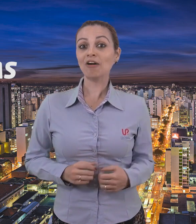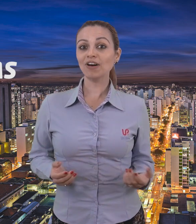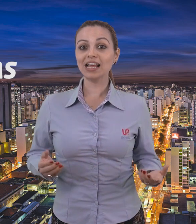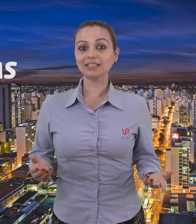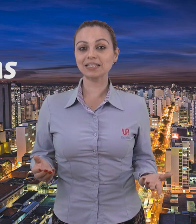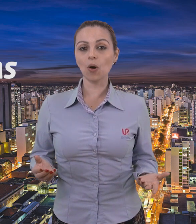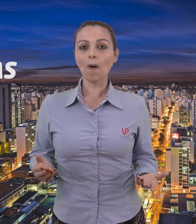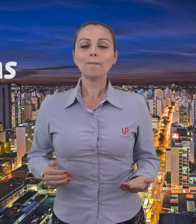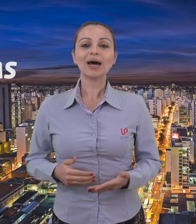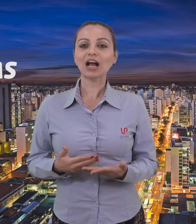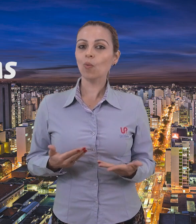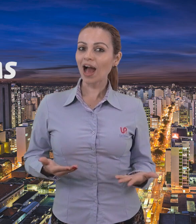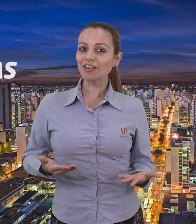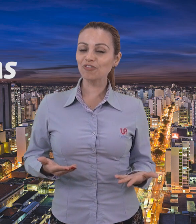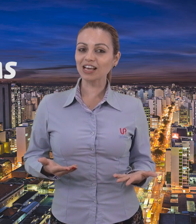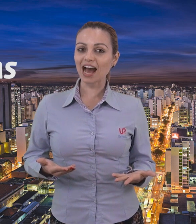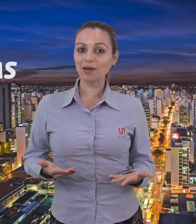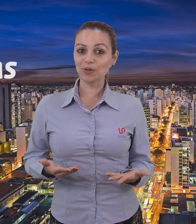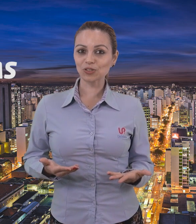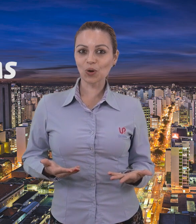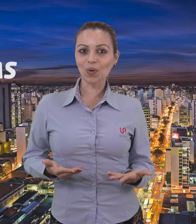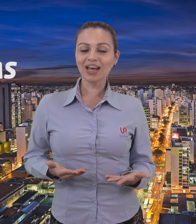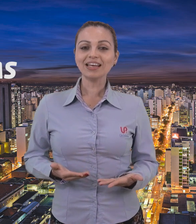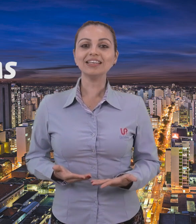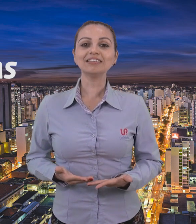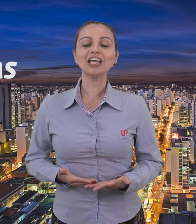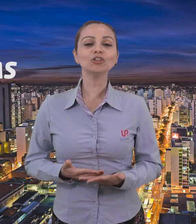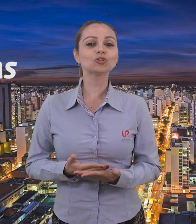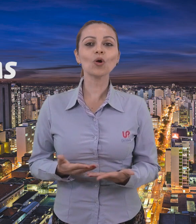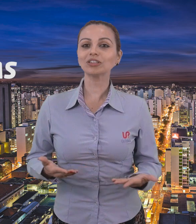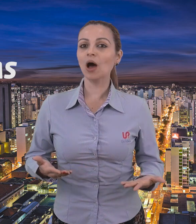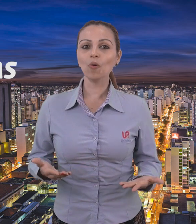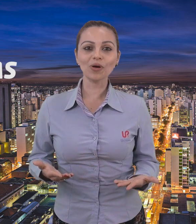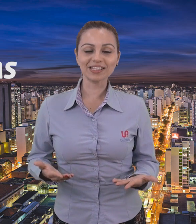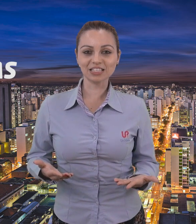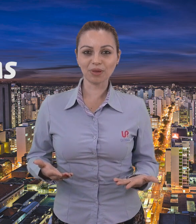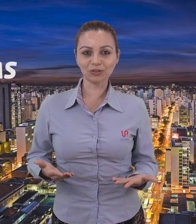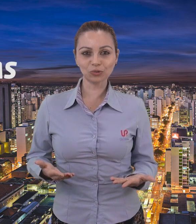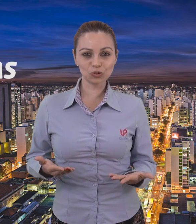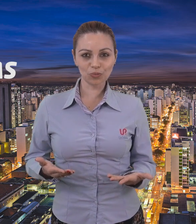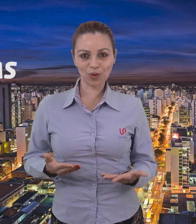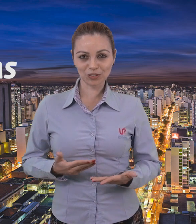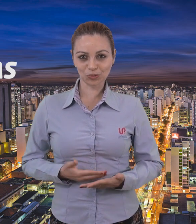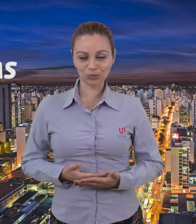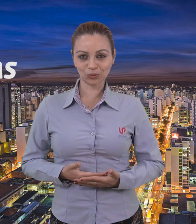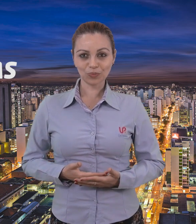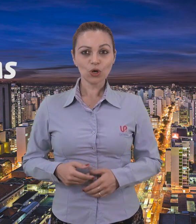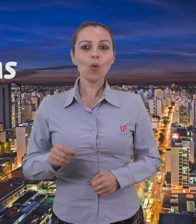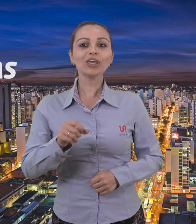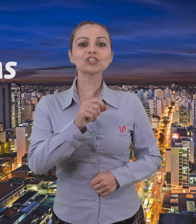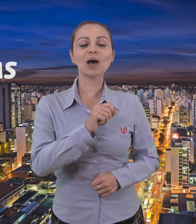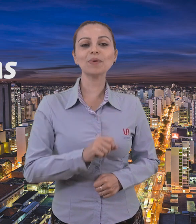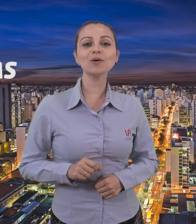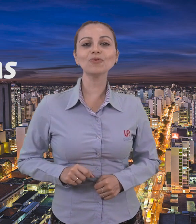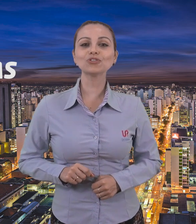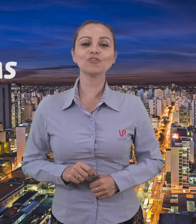avaliação para qualificar a pessoa que tem total conhecimento sobre o assunto, o que chamamos de